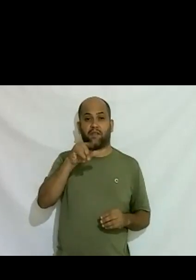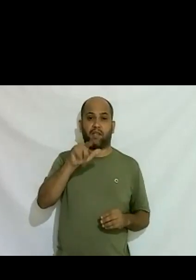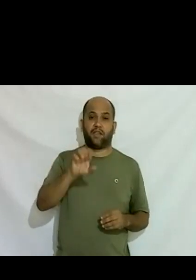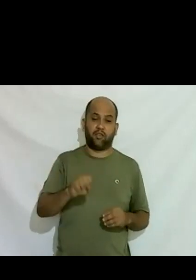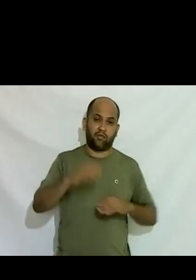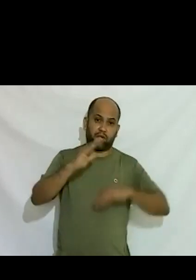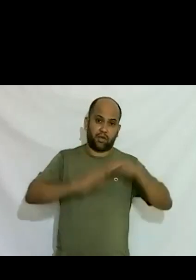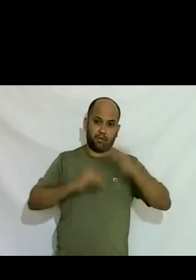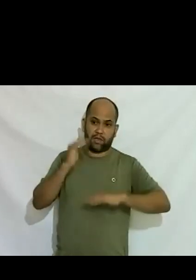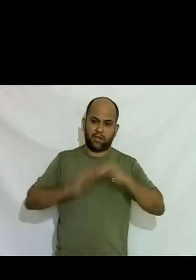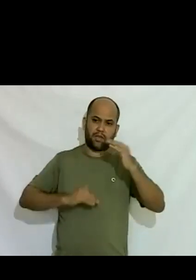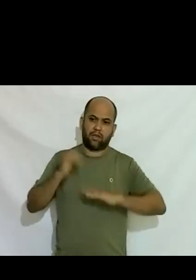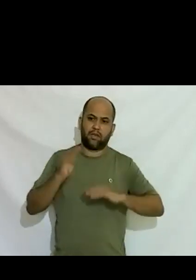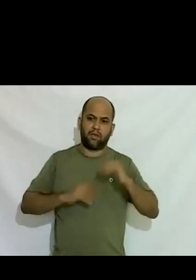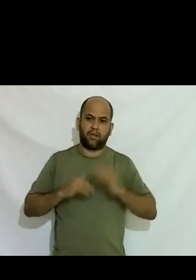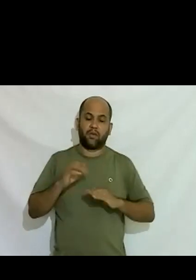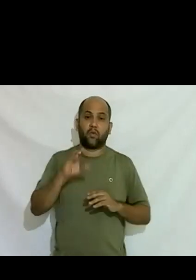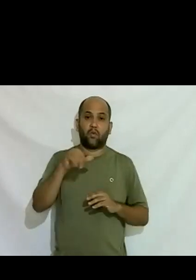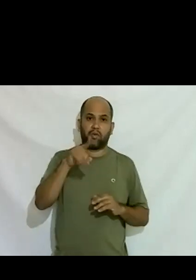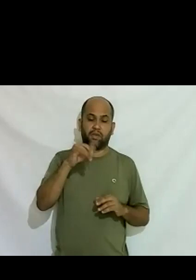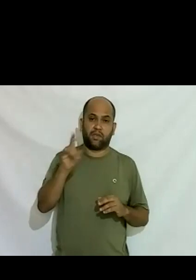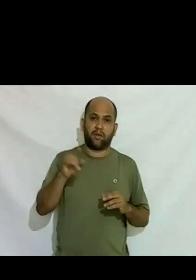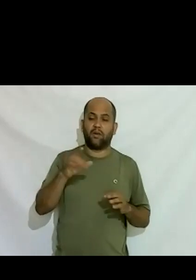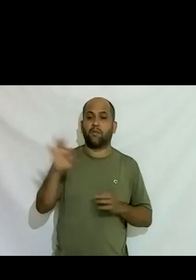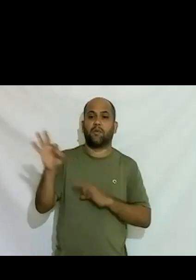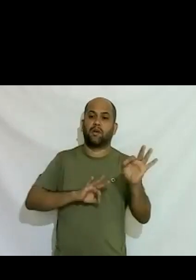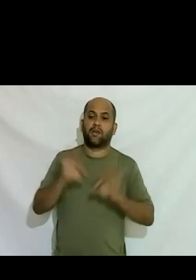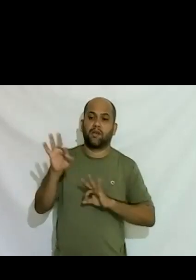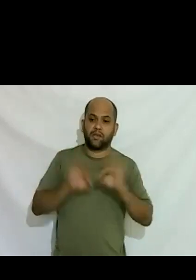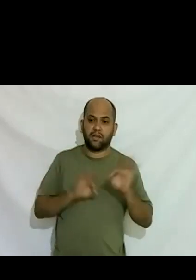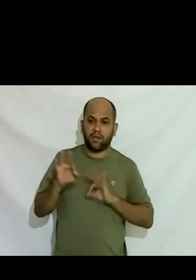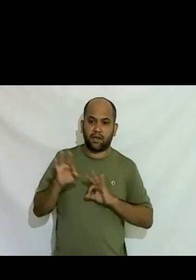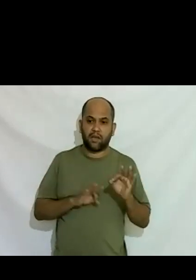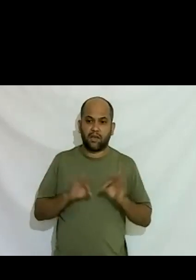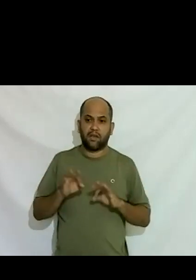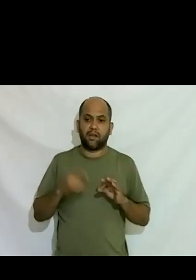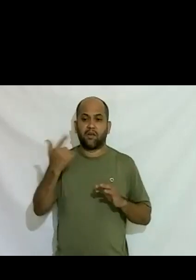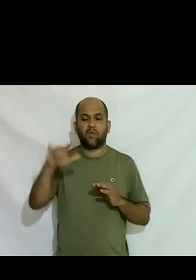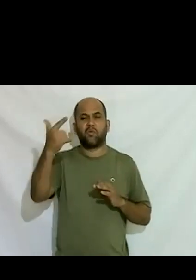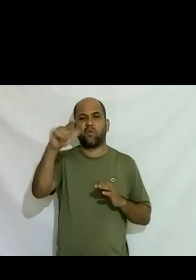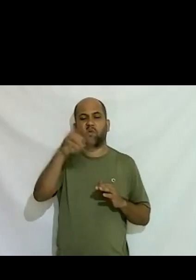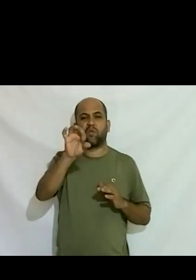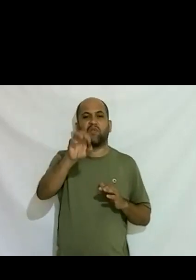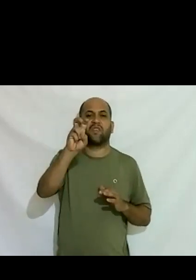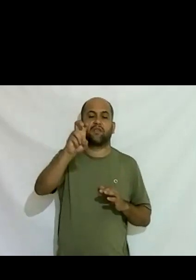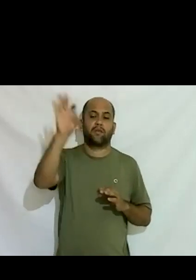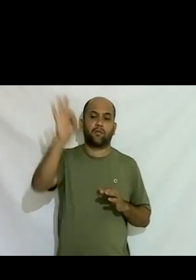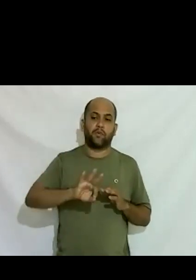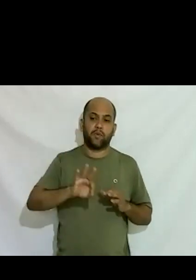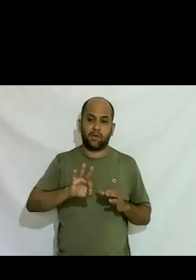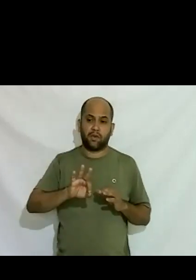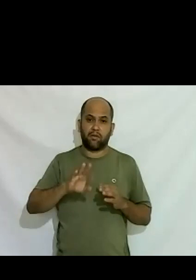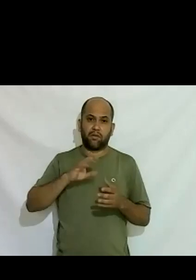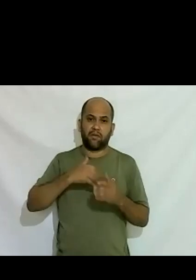tenham todas as condições para comandar e todos os demais 90 ou 95% da população seja pter